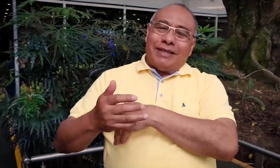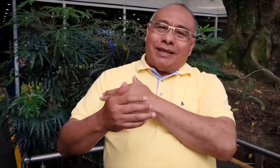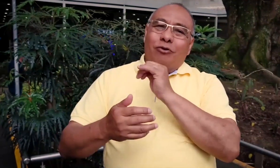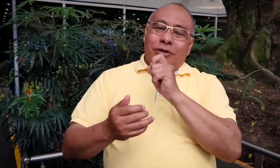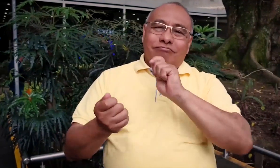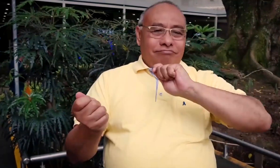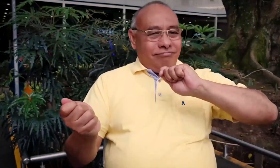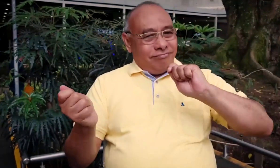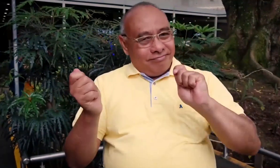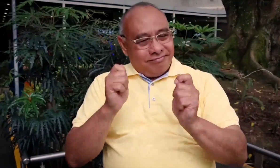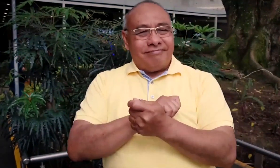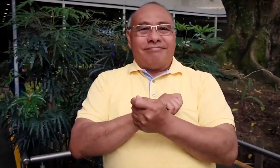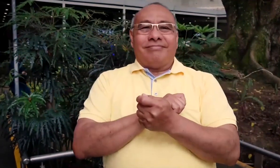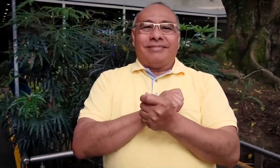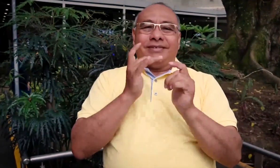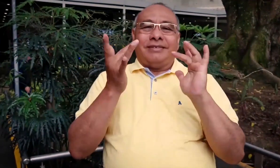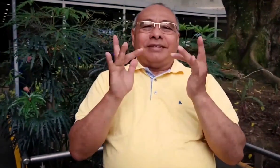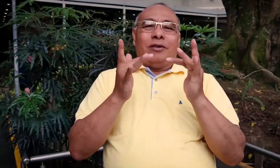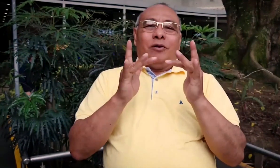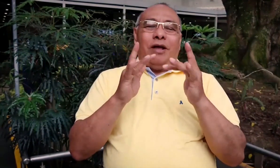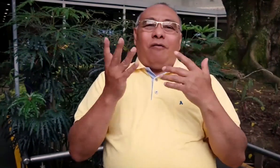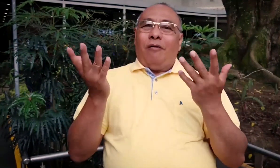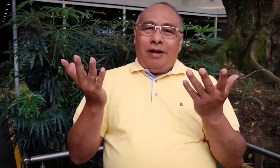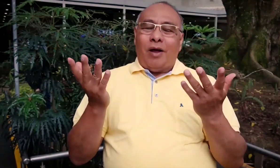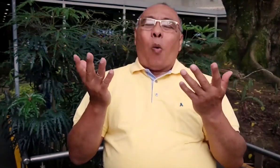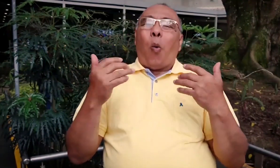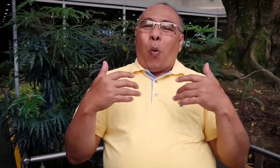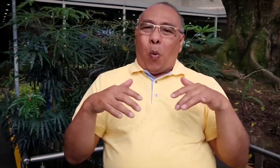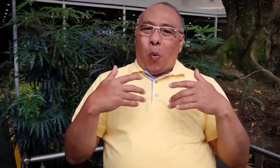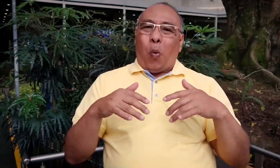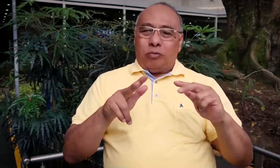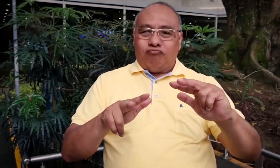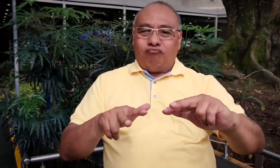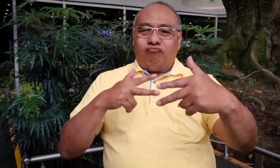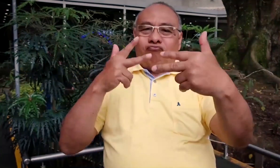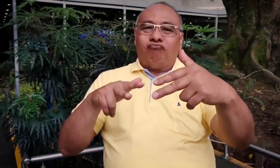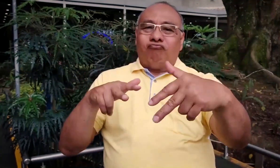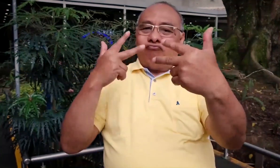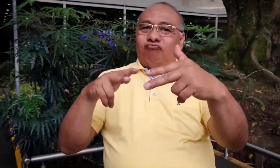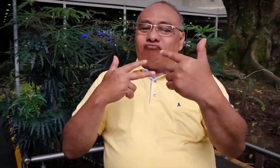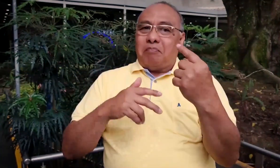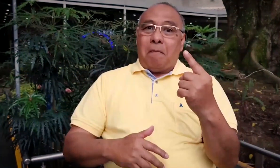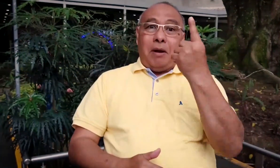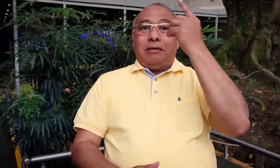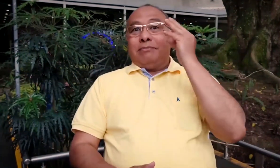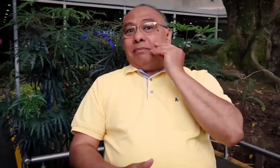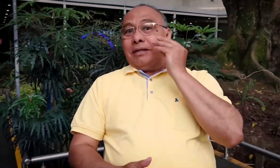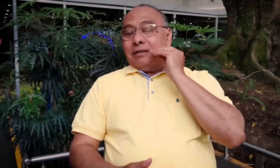Entonces el Ministerio TIC decidió que el centro de relevo tuviera videollamadas. Y fue una